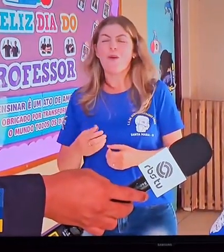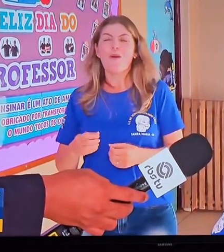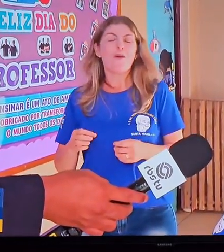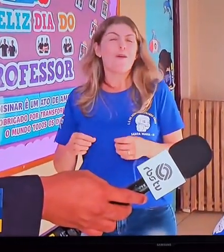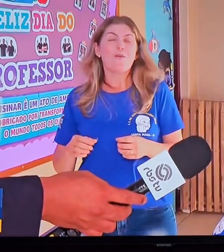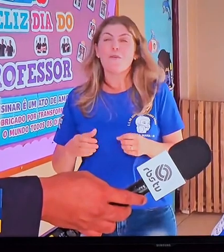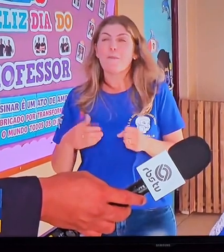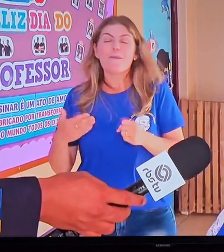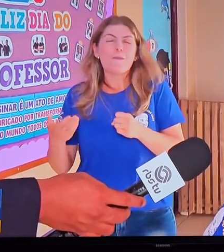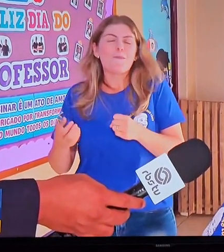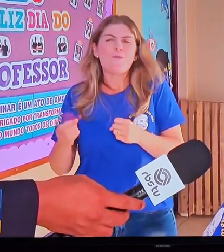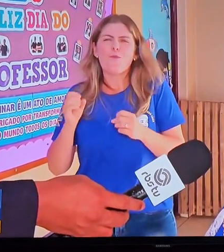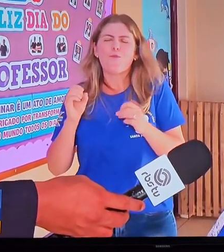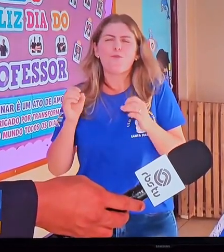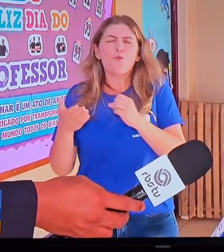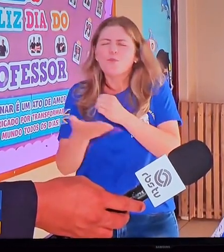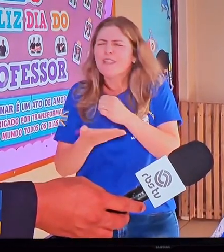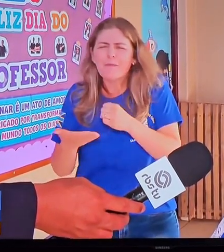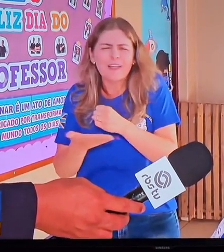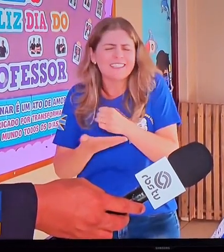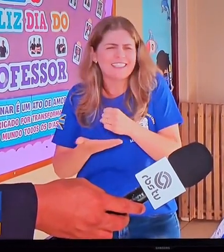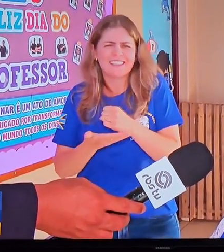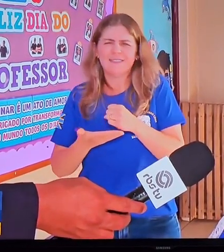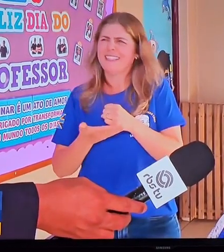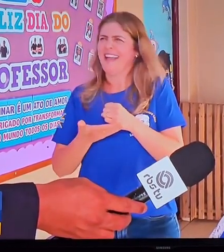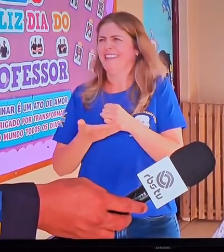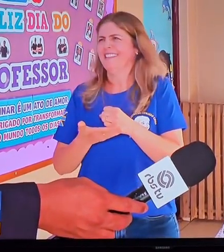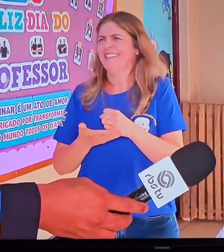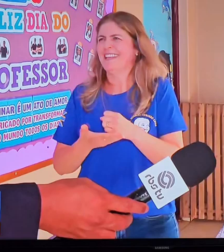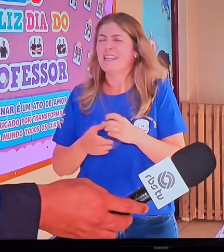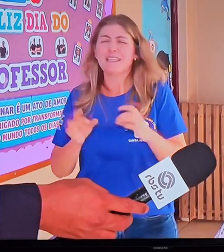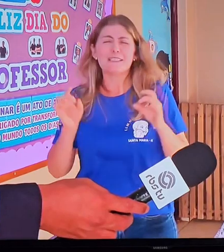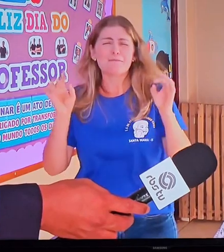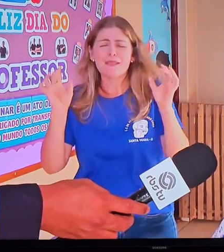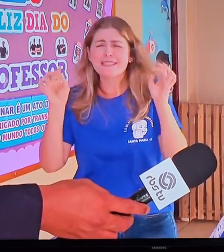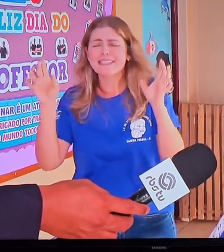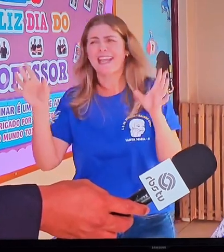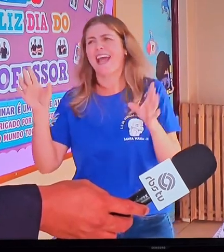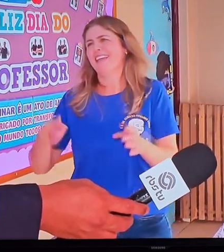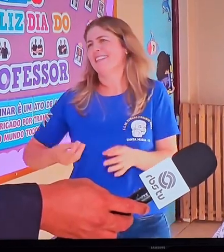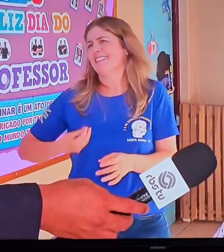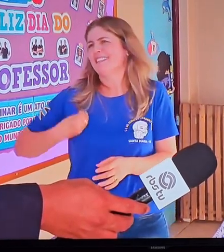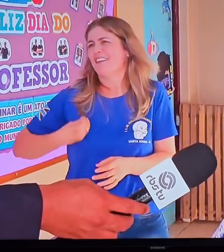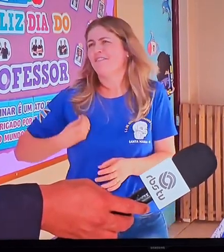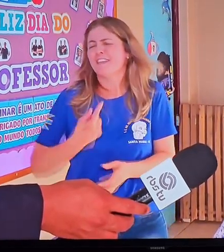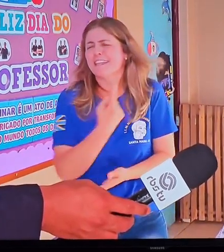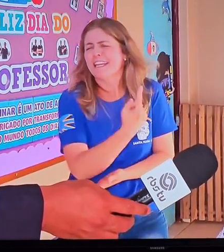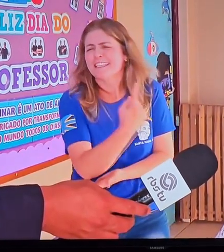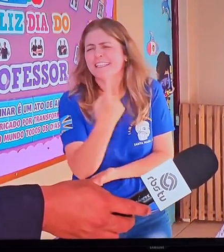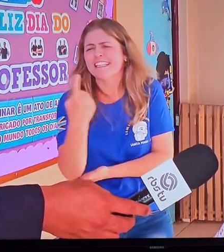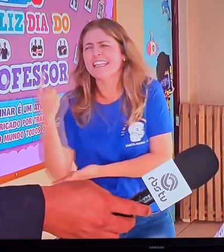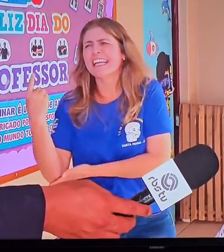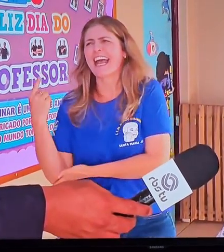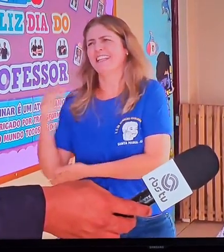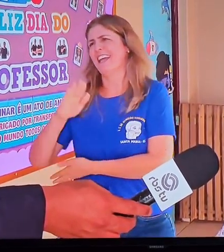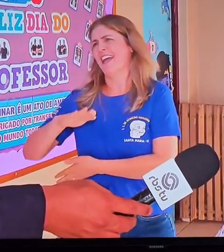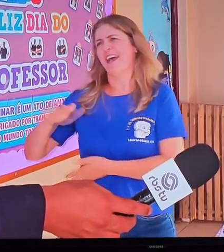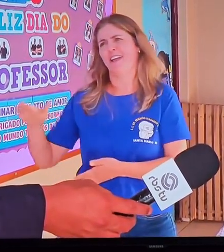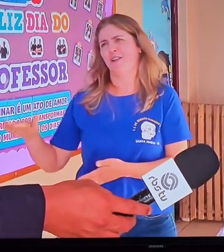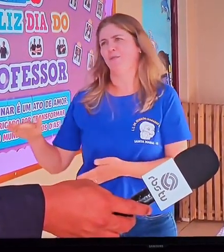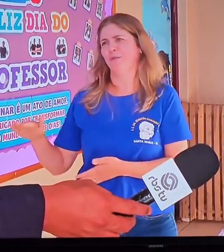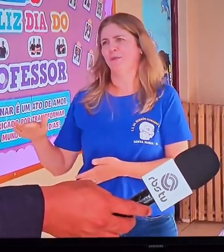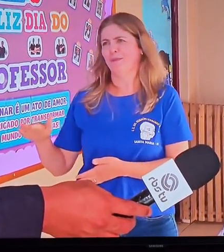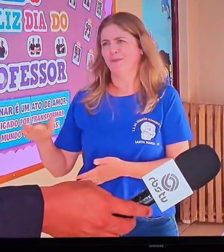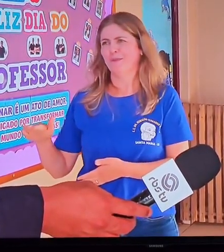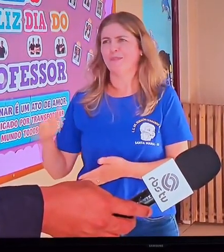Nós todos somos fundamentais, especiais também na vida de